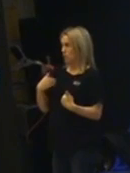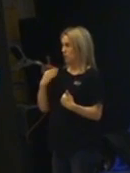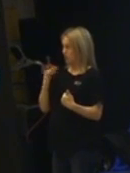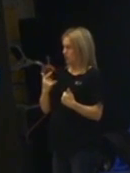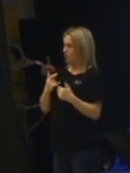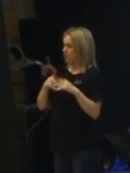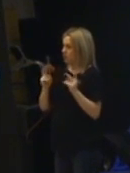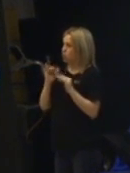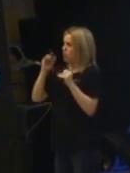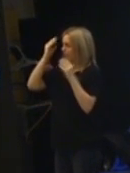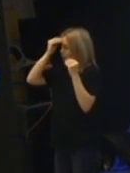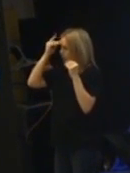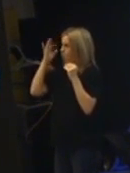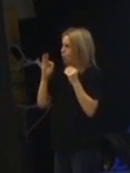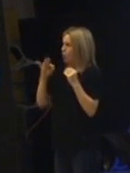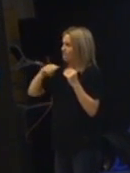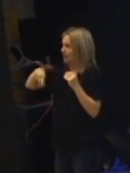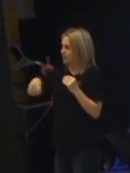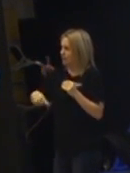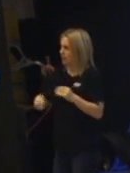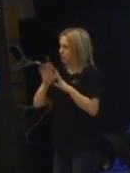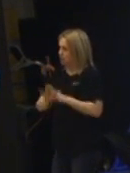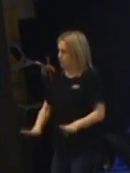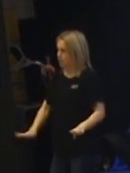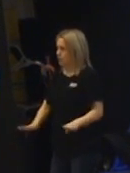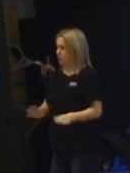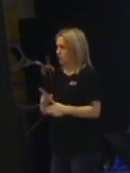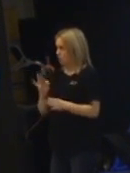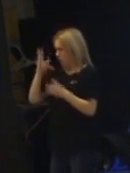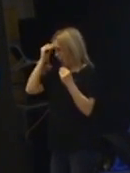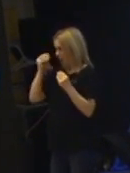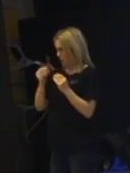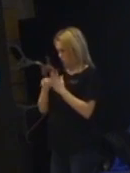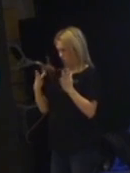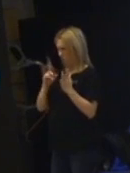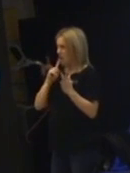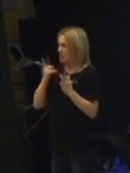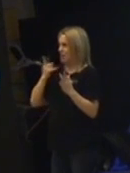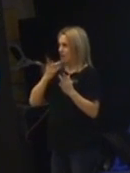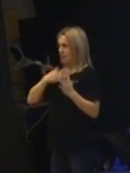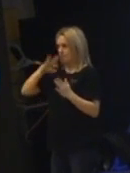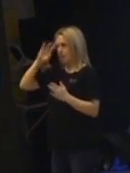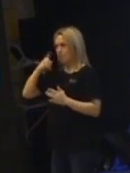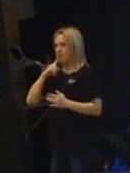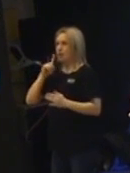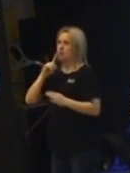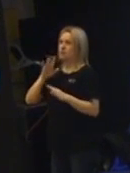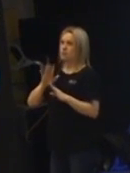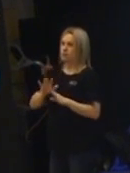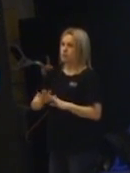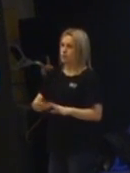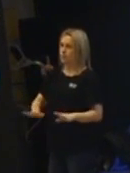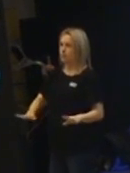du lära dig att varva ner. Och att lära sig varva ner. gör du inte genom att mamma och pappa alltid är så lugna och harmoniska.